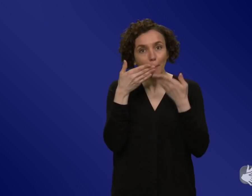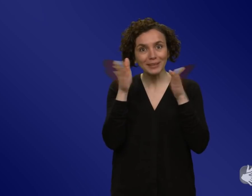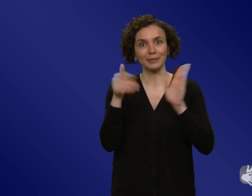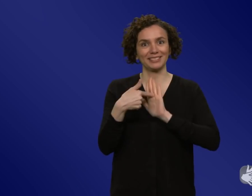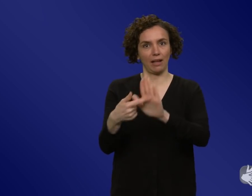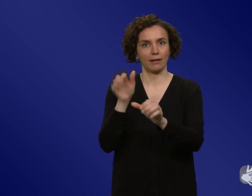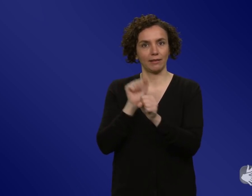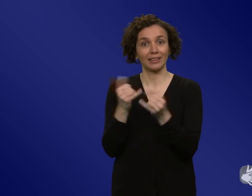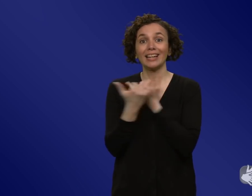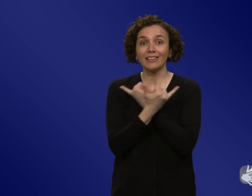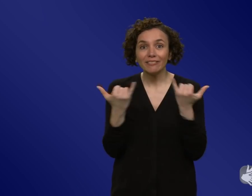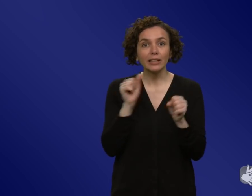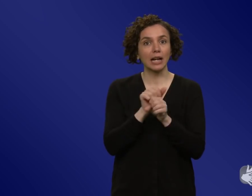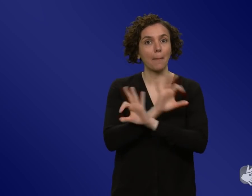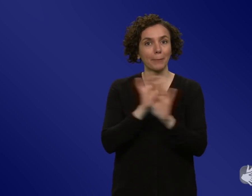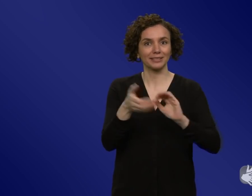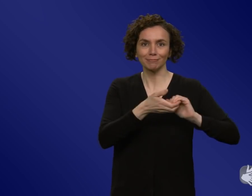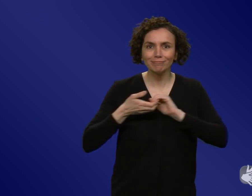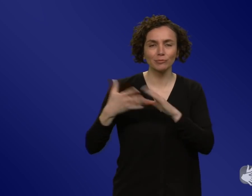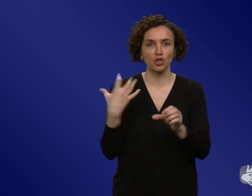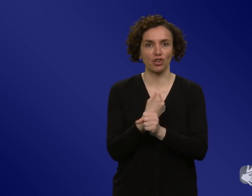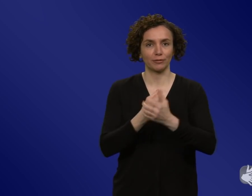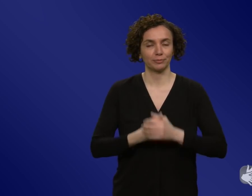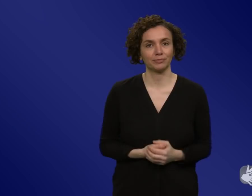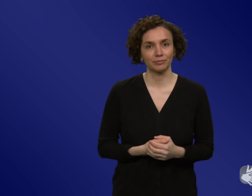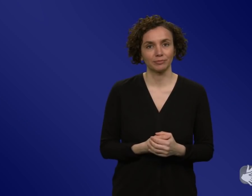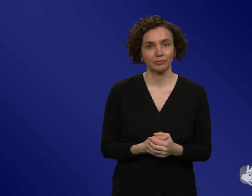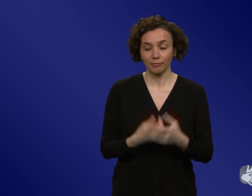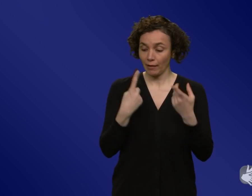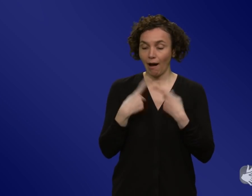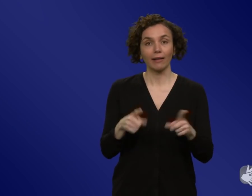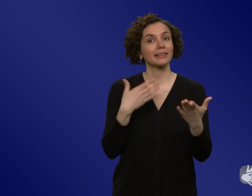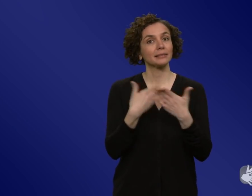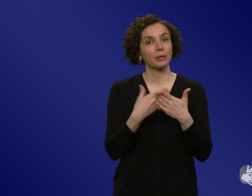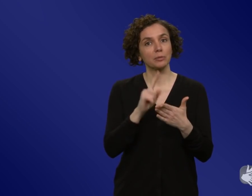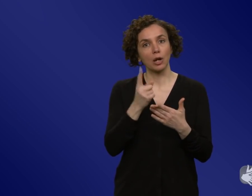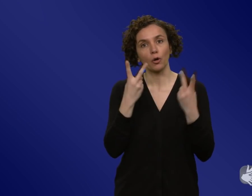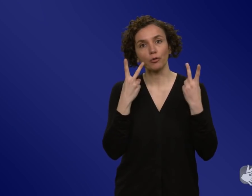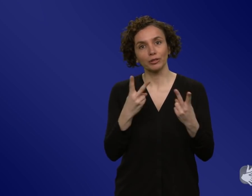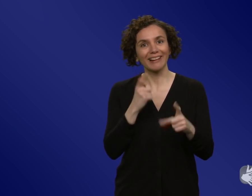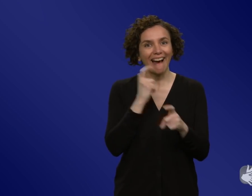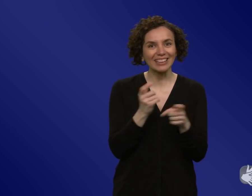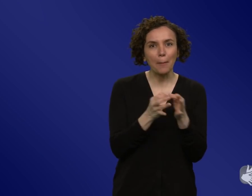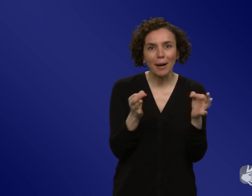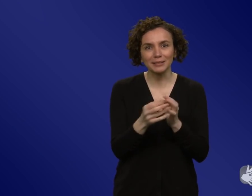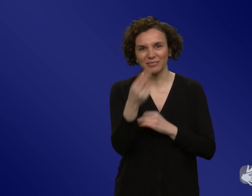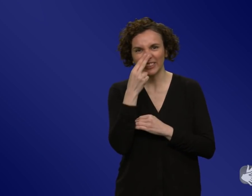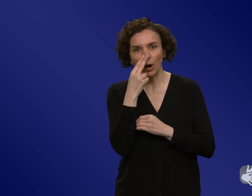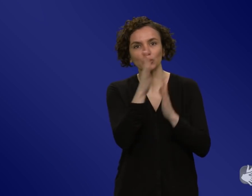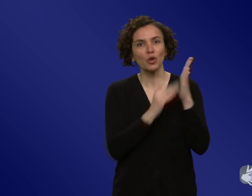zusammen. Ein oft genanntes Beispiel im Zusammenhang, wie kommuniziert man die besonders harten Maßnahmen, gut, war ja die neuseeländische Regierungschefin Jacinda